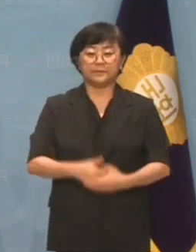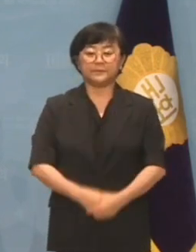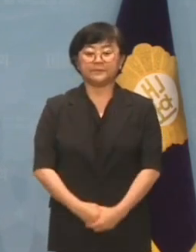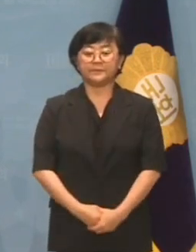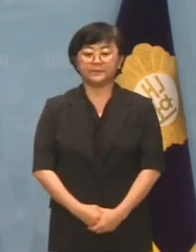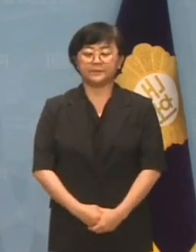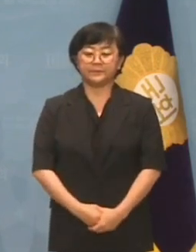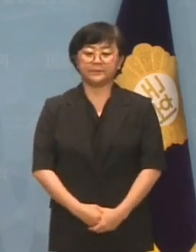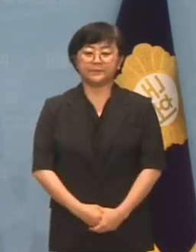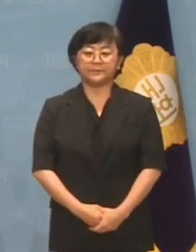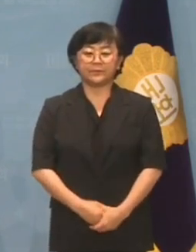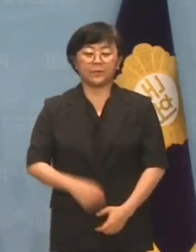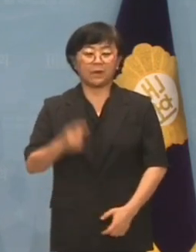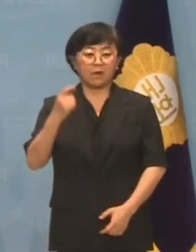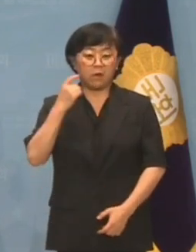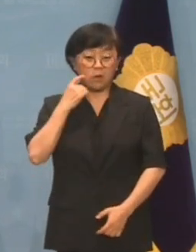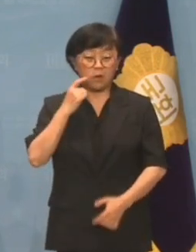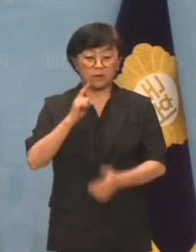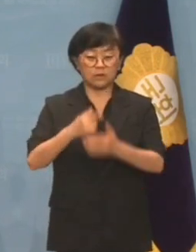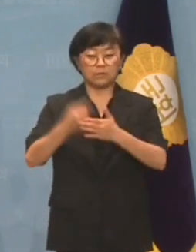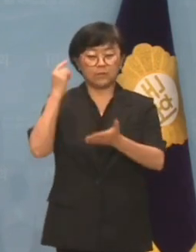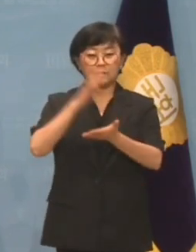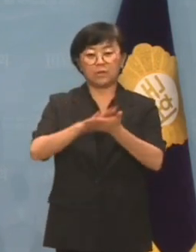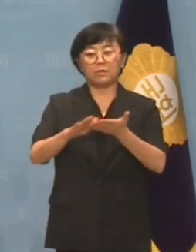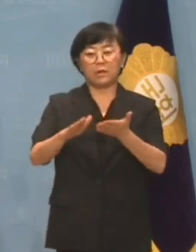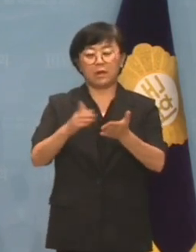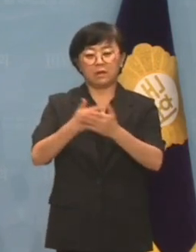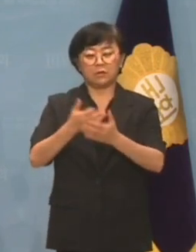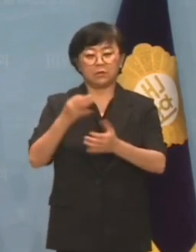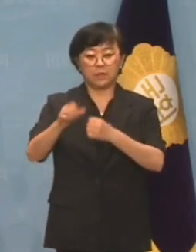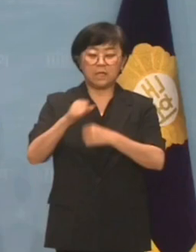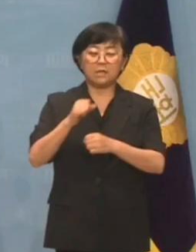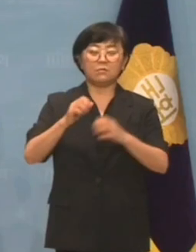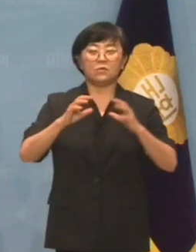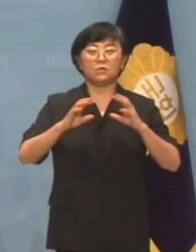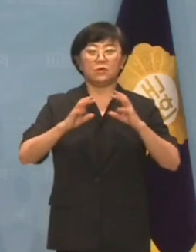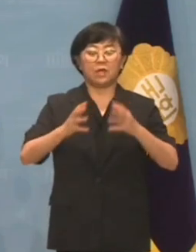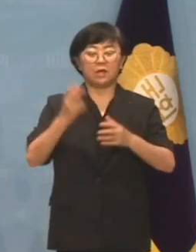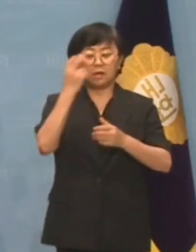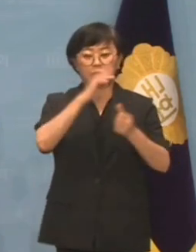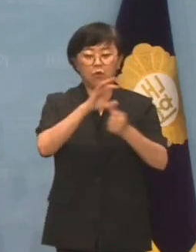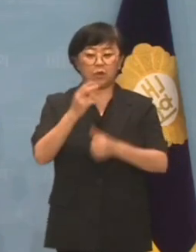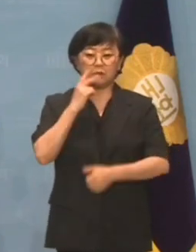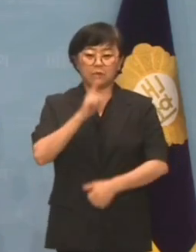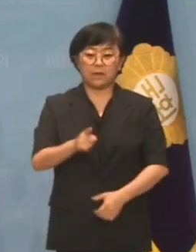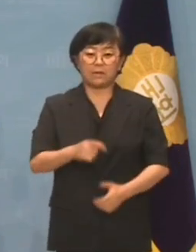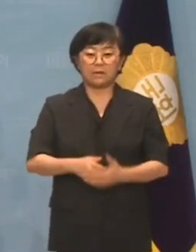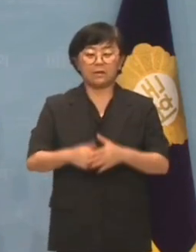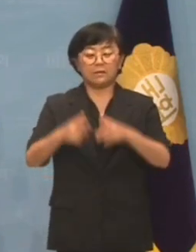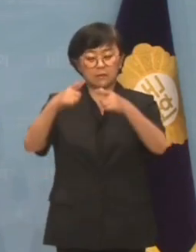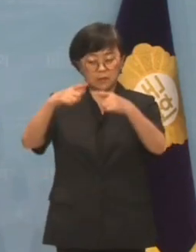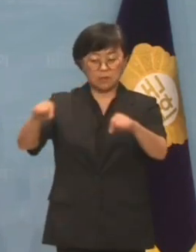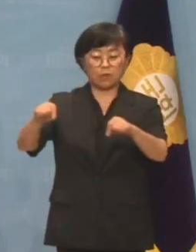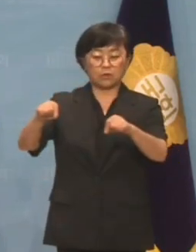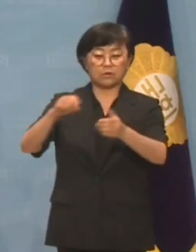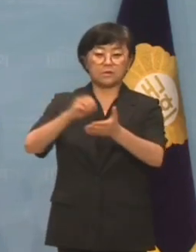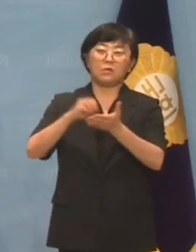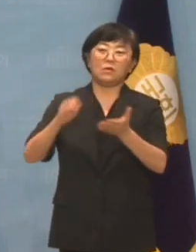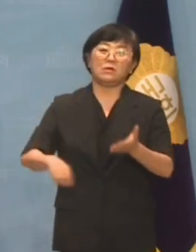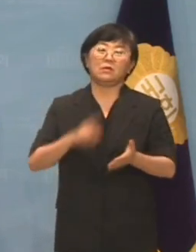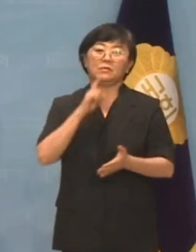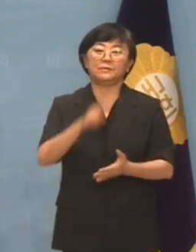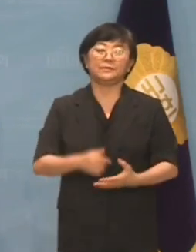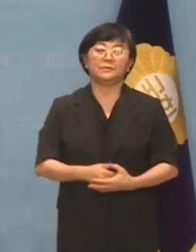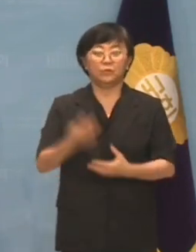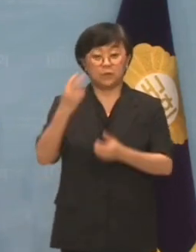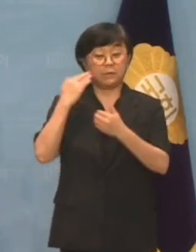거짓 평화쇼나 말이 아니라 힘으로 이 나라를 지키겠다고 하더니 일본은 예외인